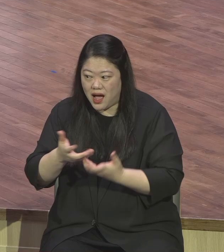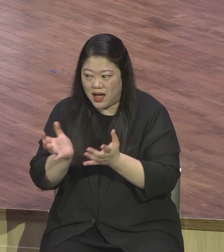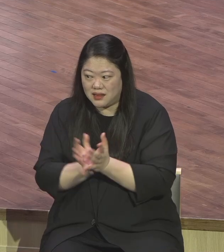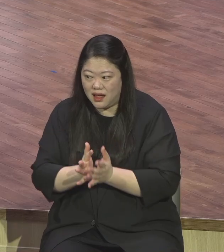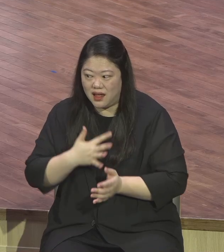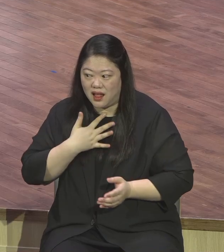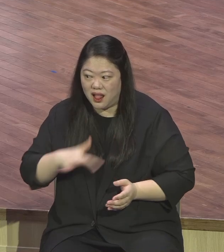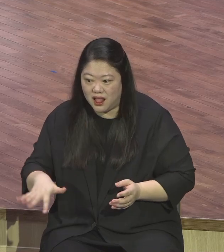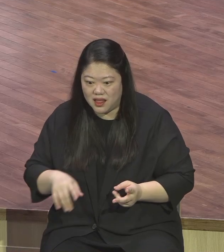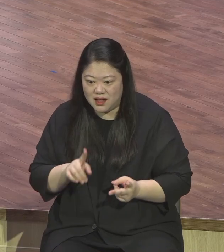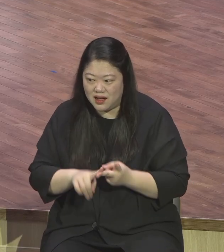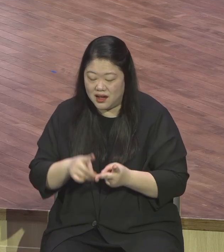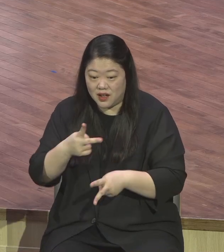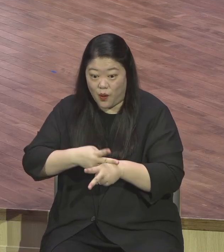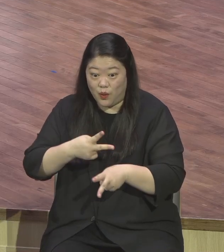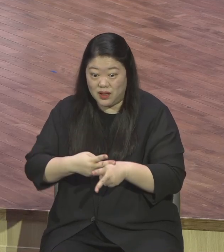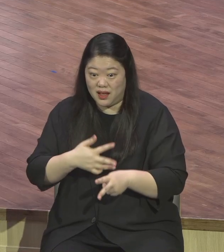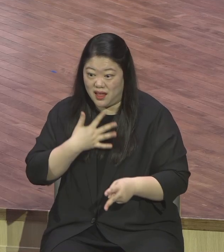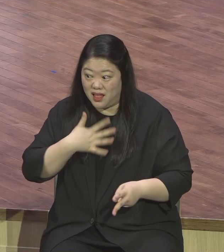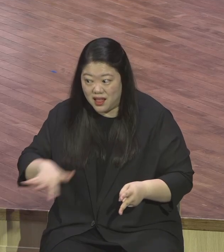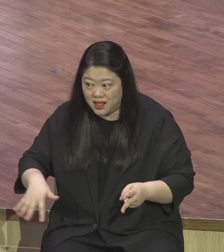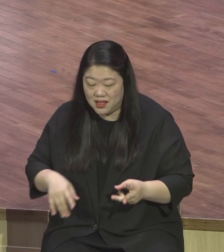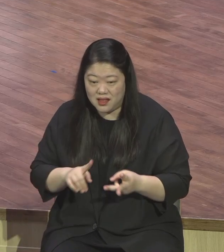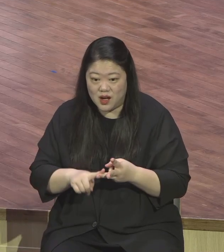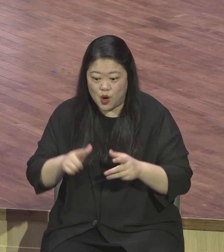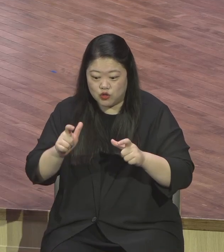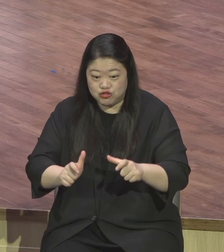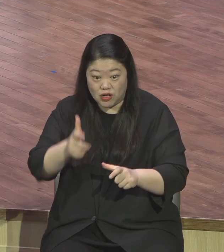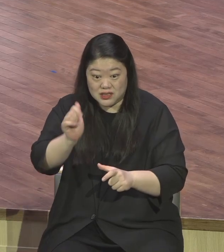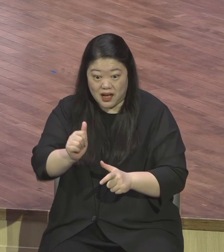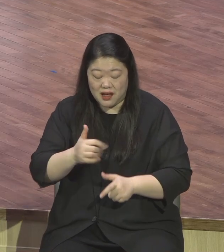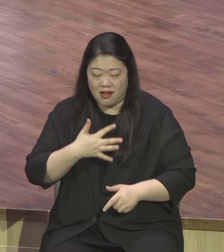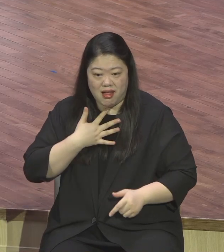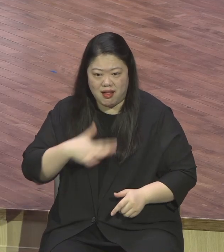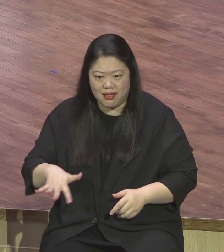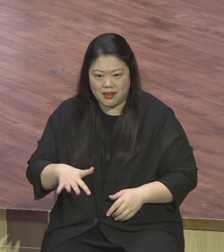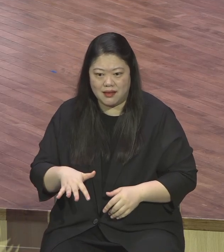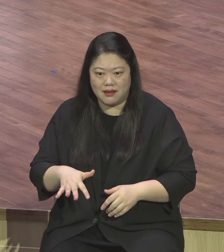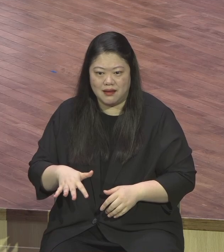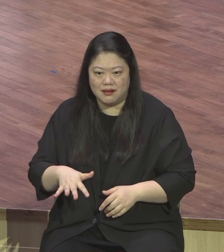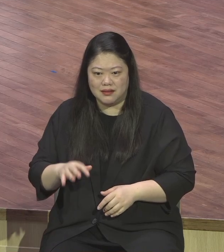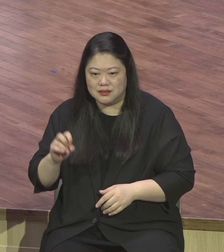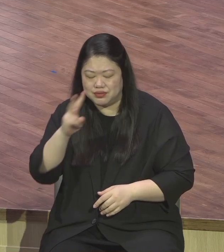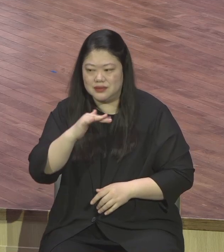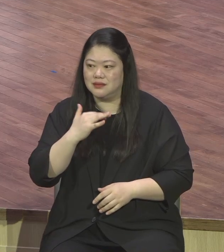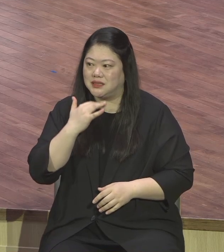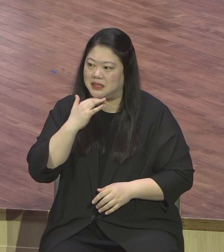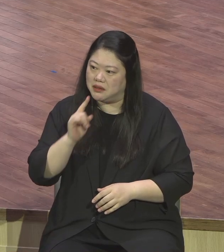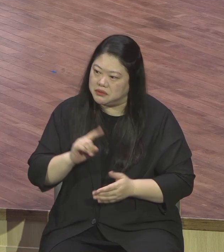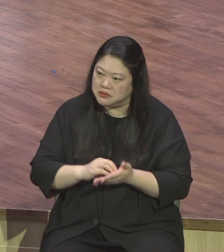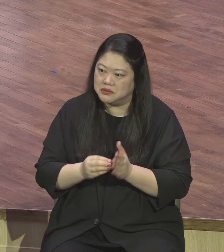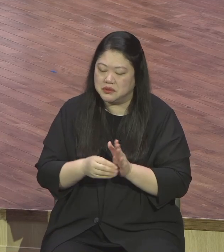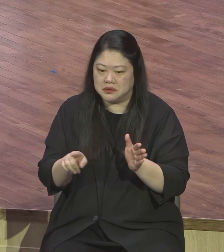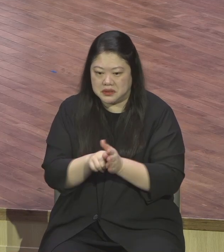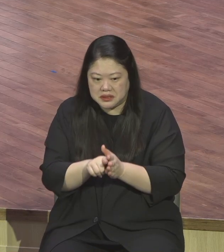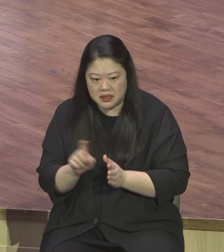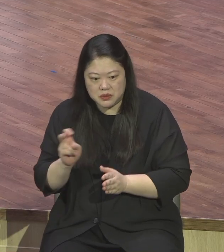한 적이 없는 분이 대부분이에요 그러니까 이 흐름을 이 영적 흐름을 어렸을 때부터 쫙 자라서 주일학교 거쳐